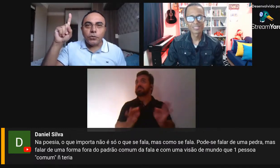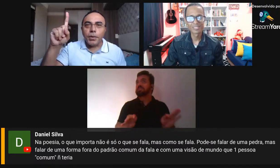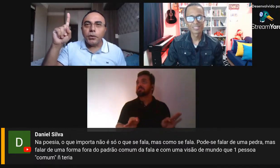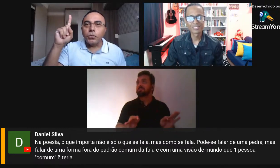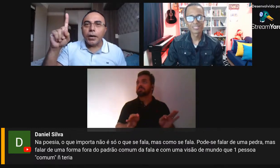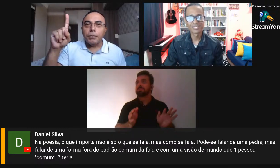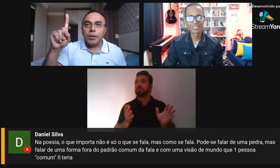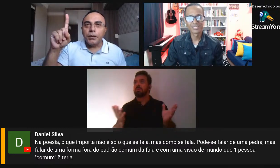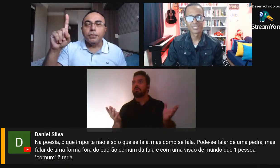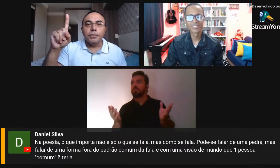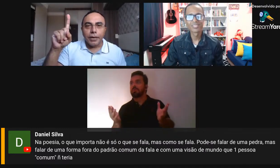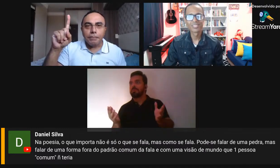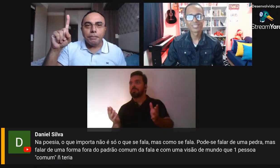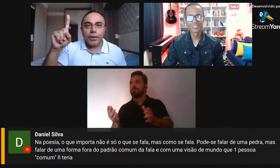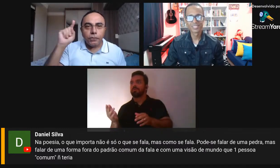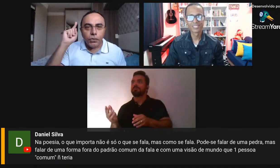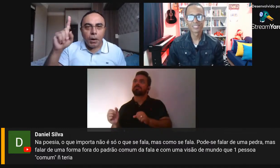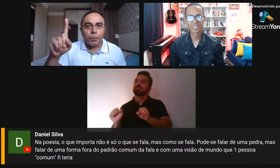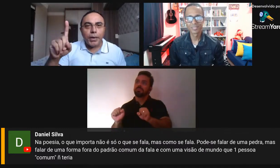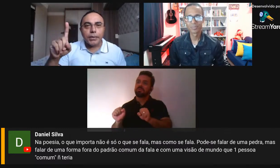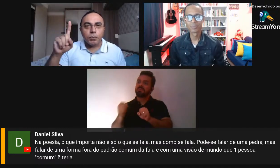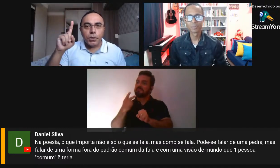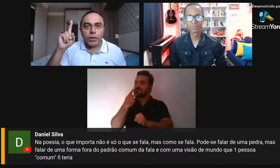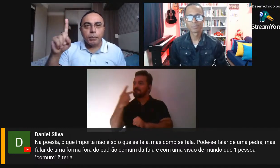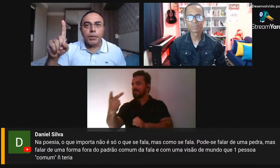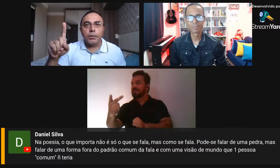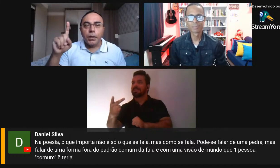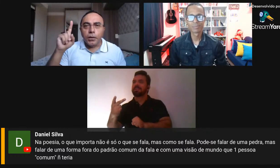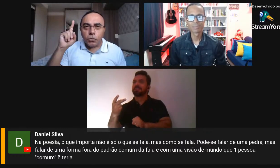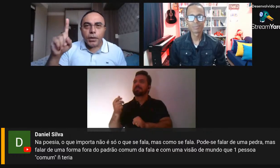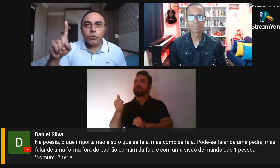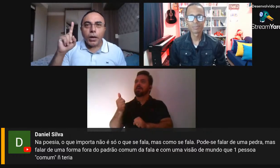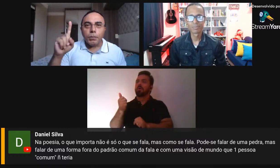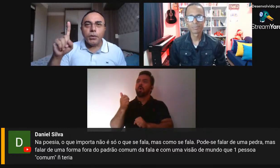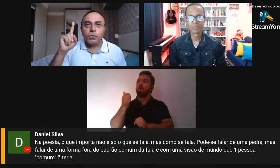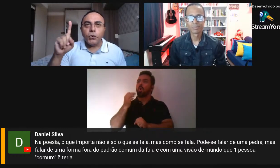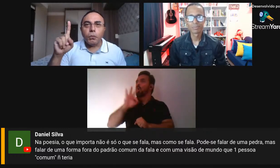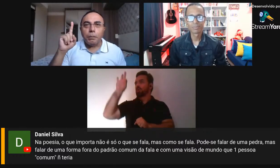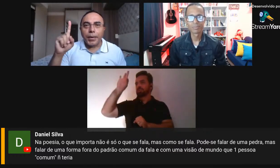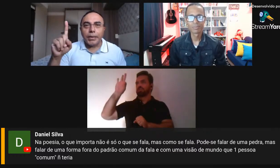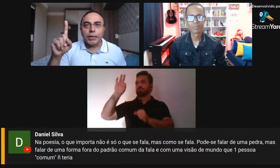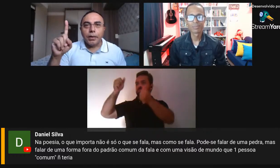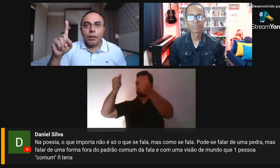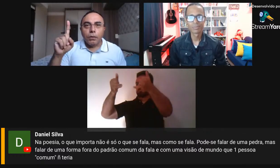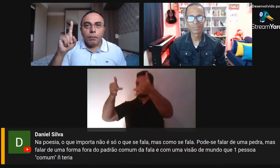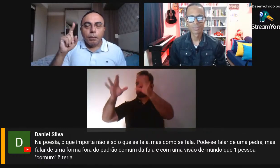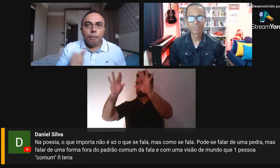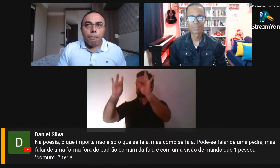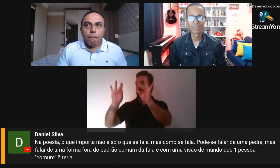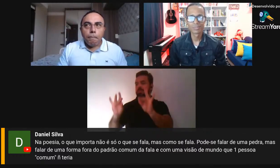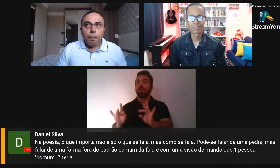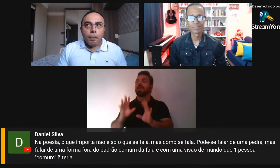pedra no meio do caminho. Havia uma pedra no meio do caminho. No meio do caminho havia uma pedra.